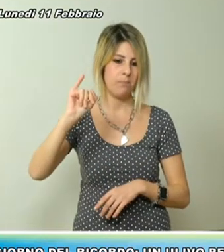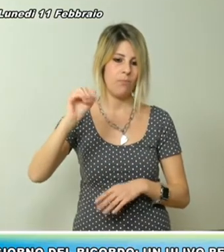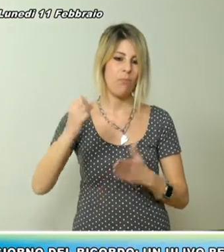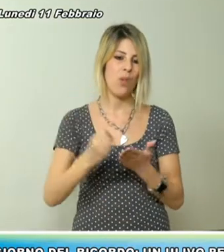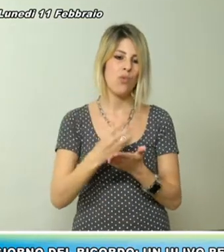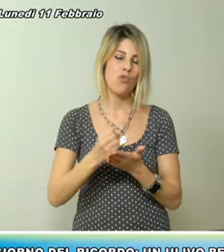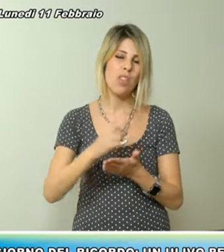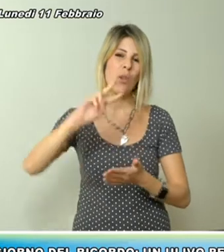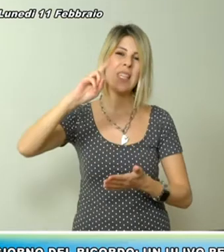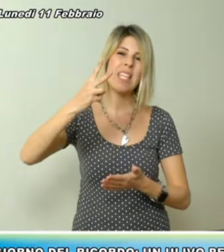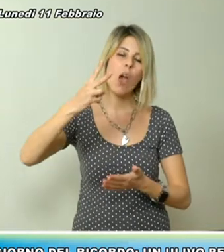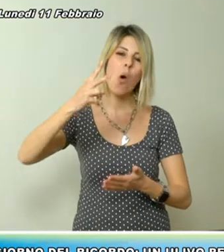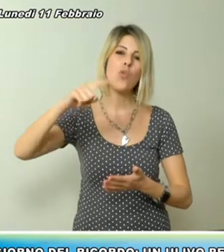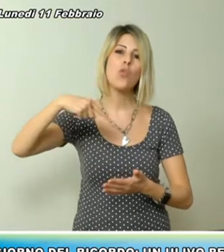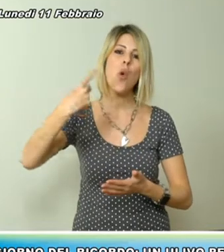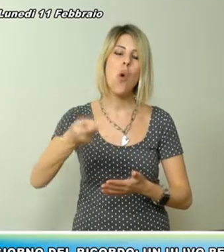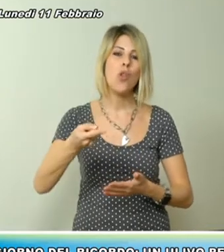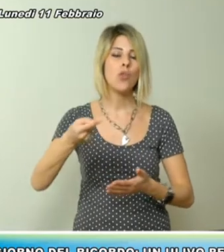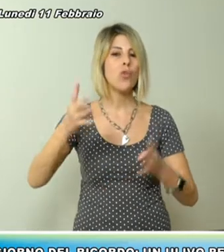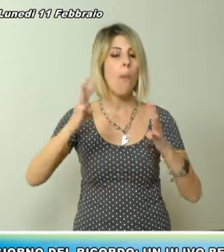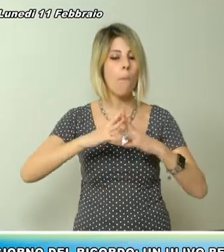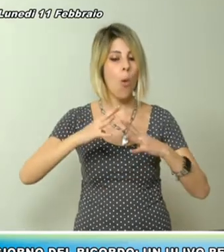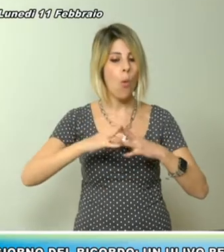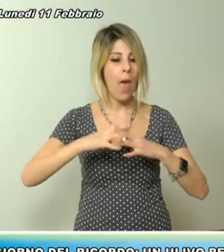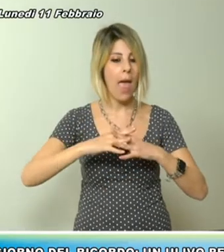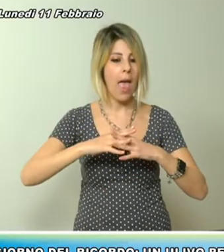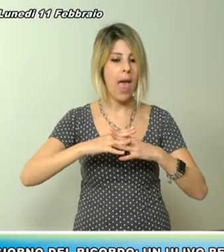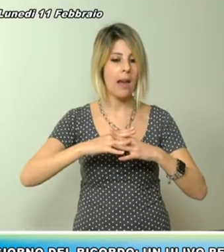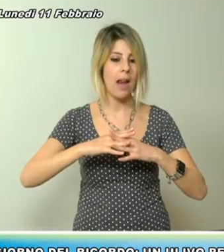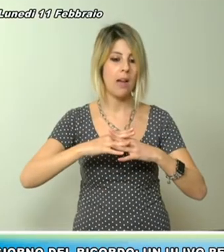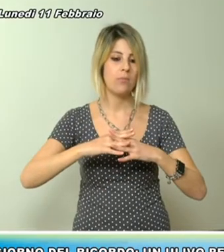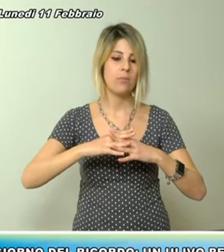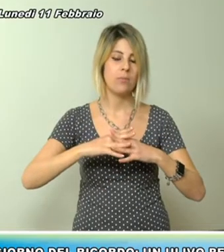La cerimonia di commemorazione si è svolta ieri mattina,